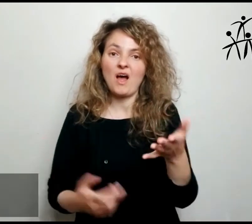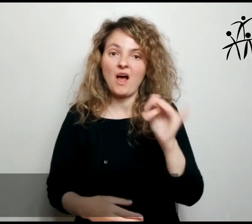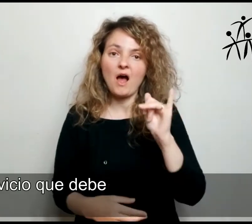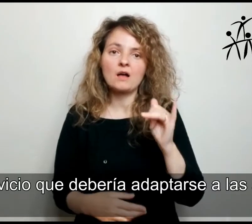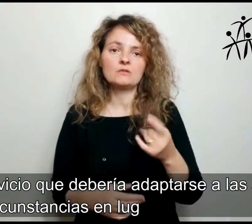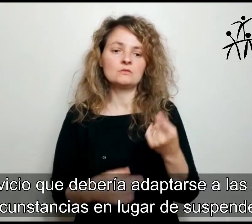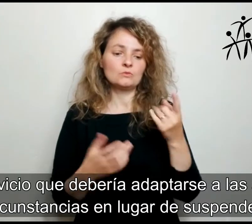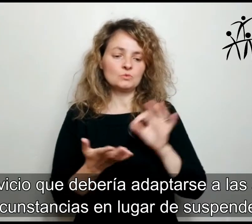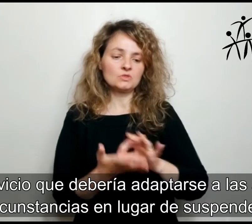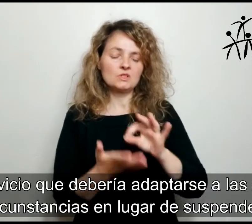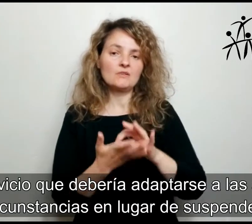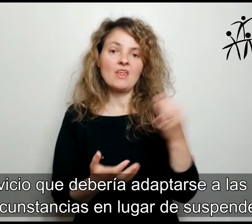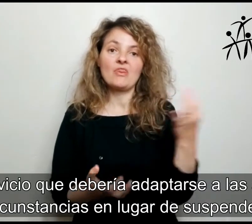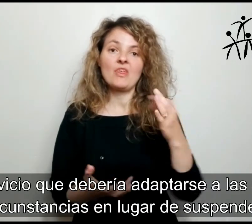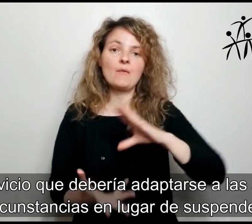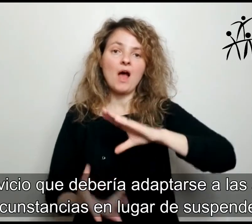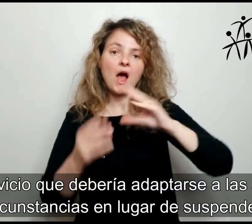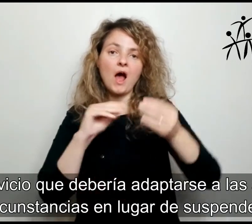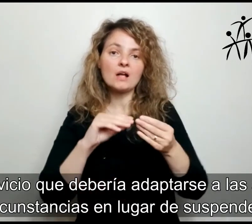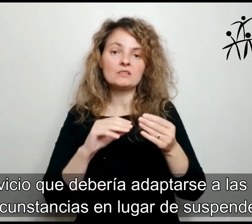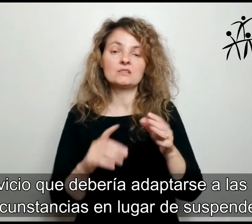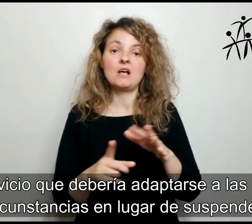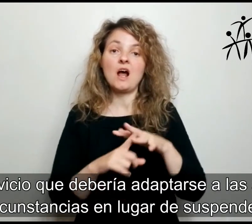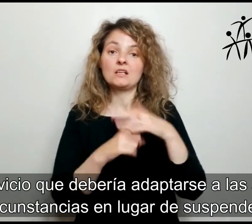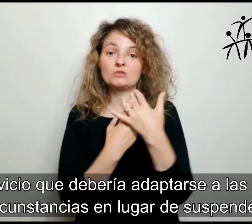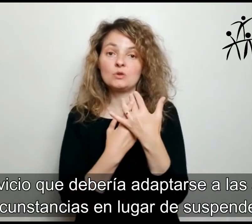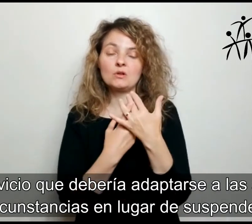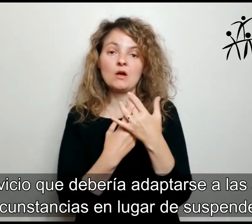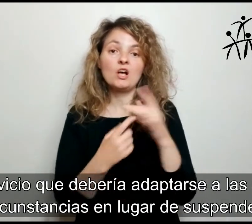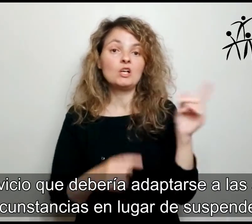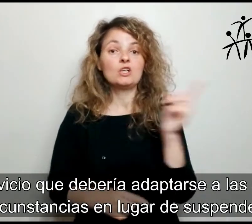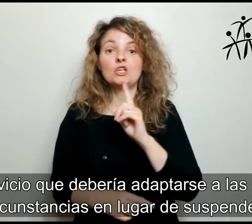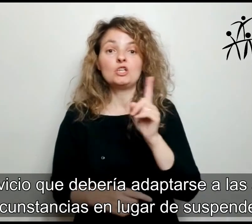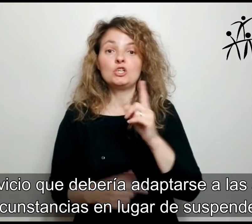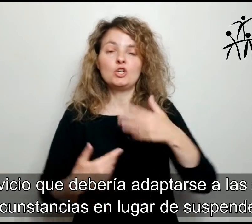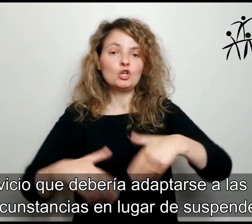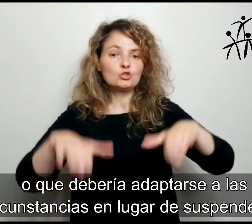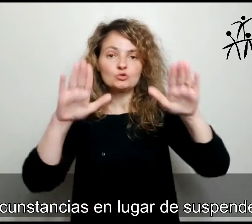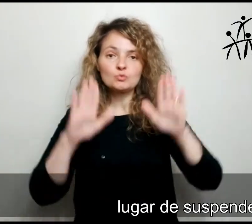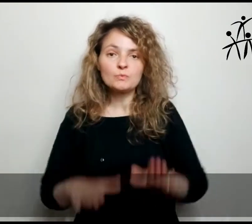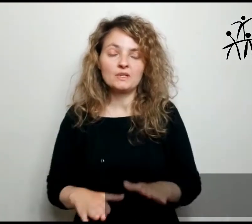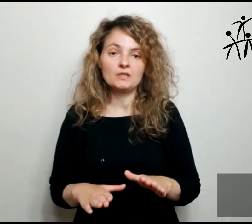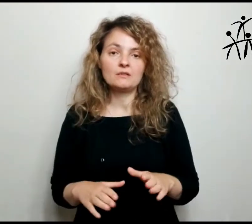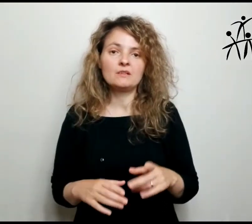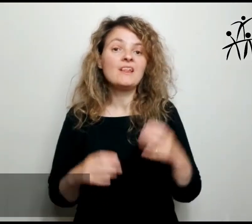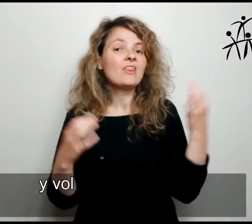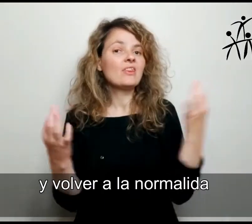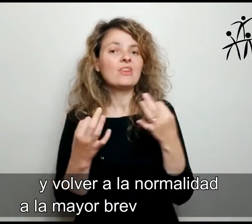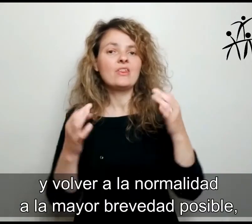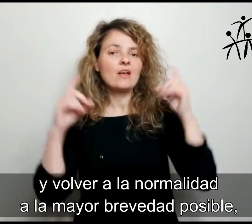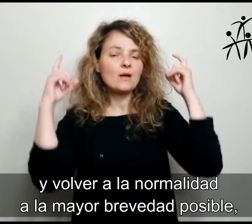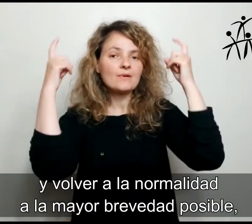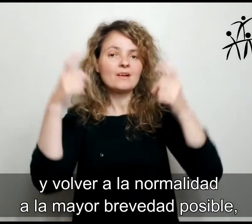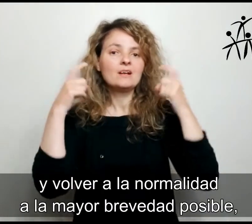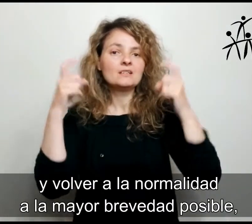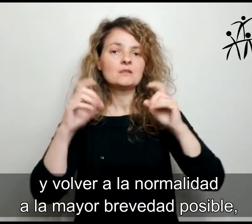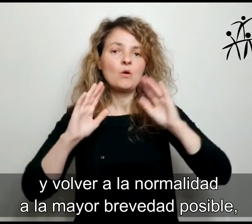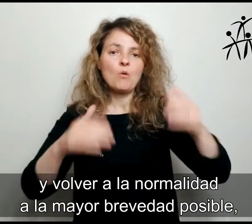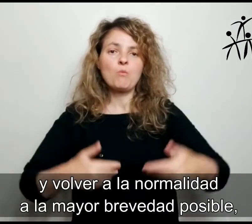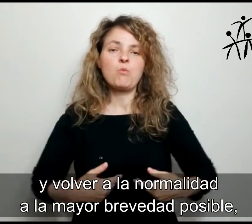que debería adaptarse a las actuales circunstancias en lugar de suspenderse y volver a la normalidad